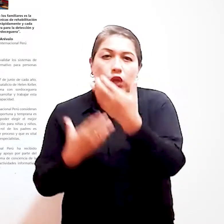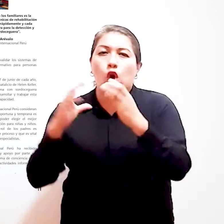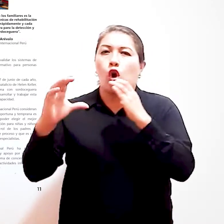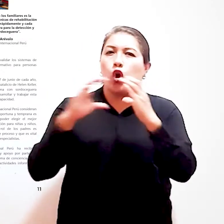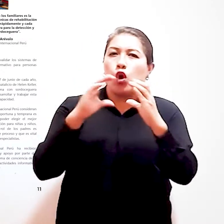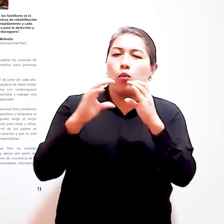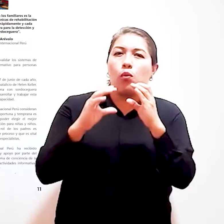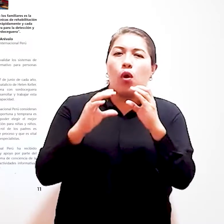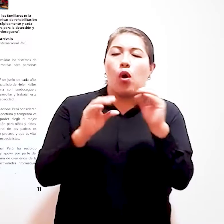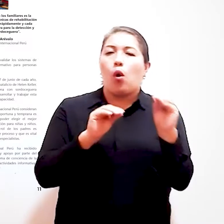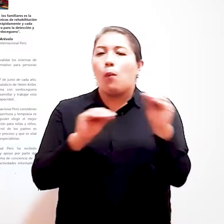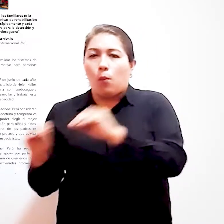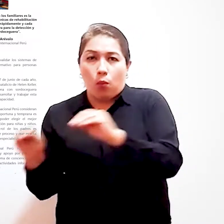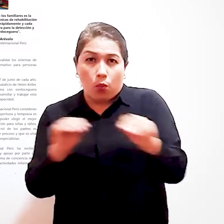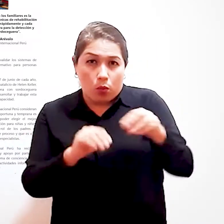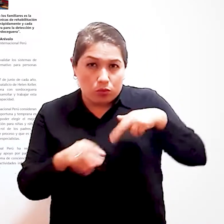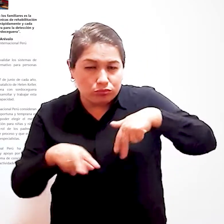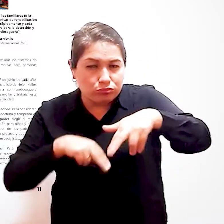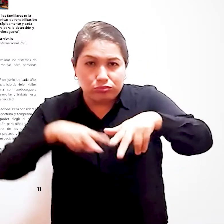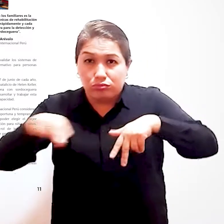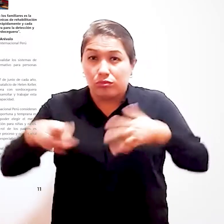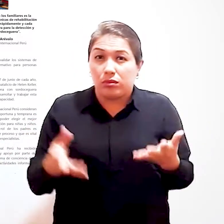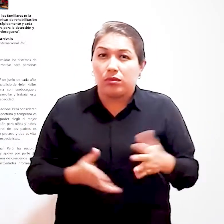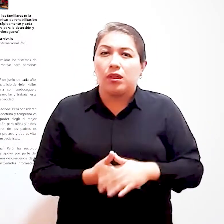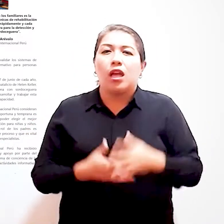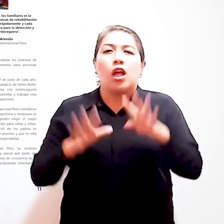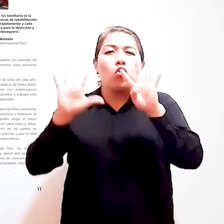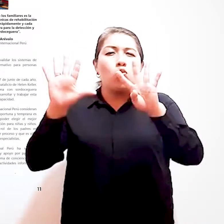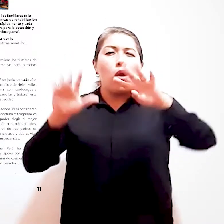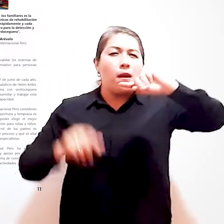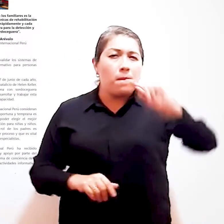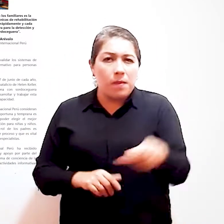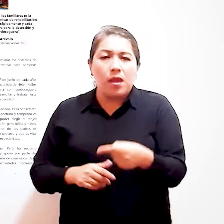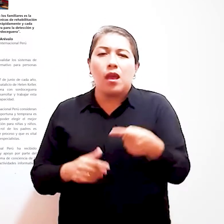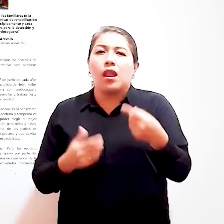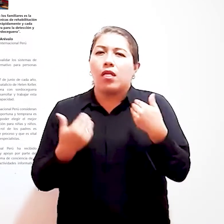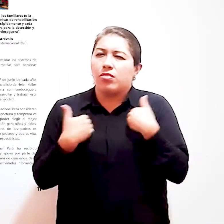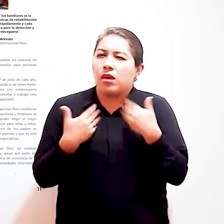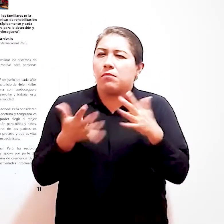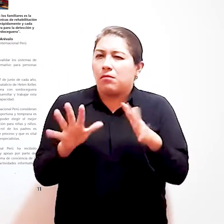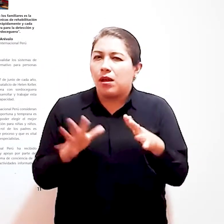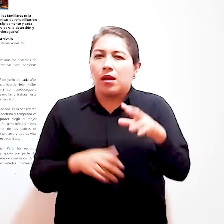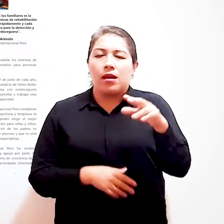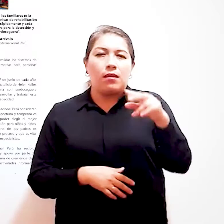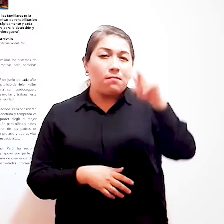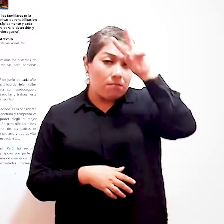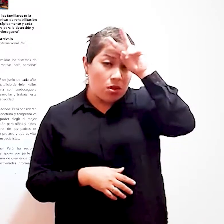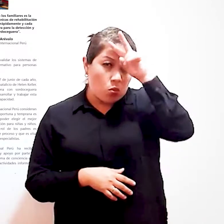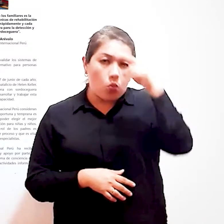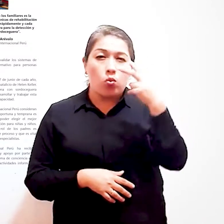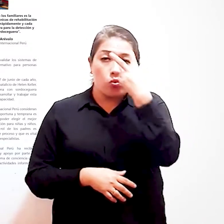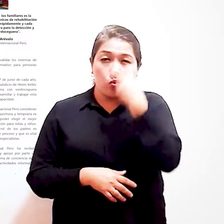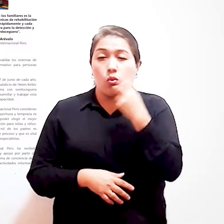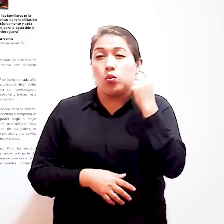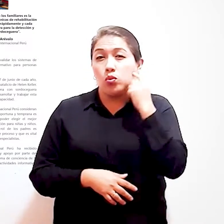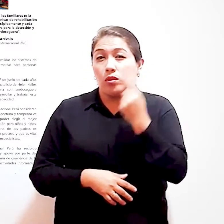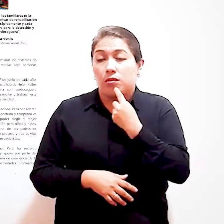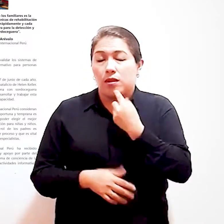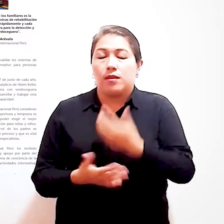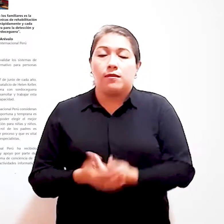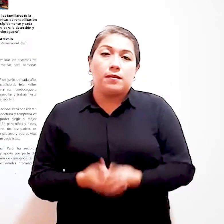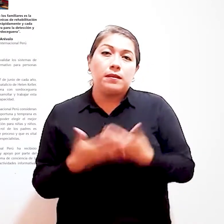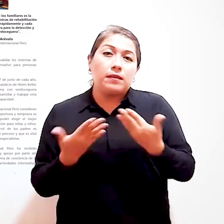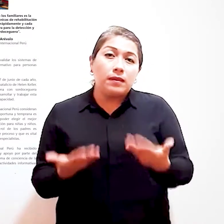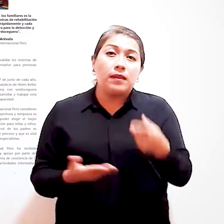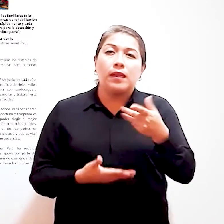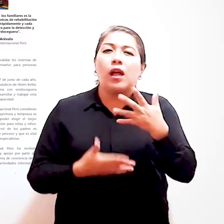comunicación, habilitación y movilidad En el Perú existen cerca de 9.000 personas con sordo ceguera de acuerdo a la encuesta